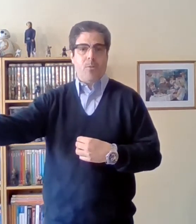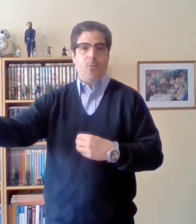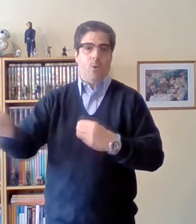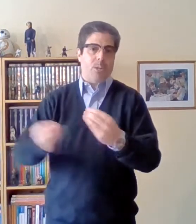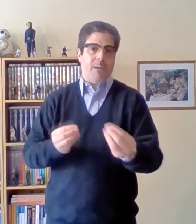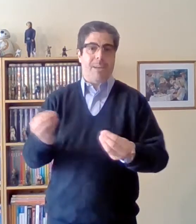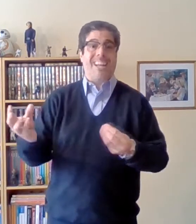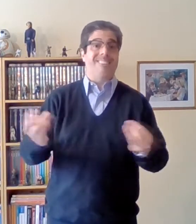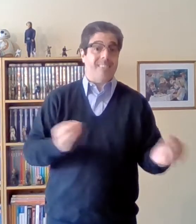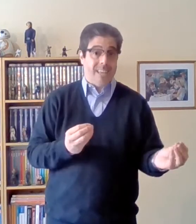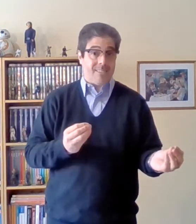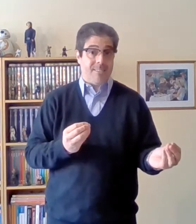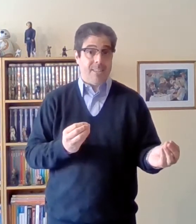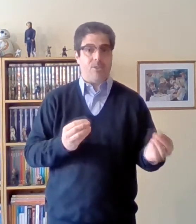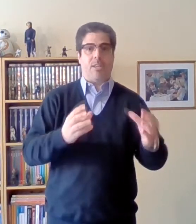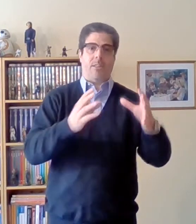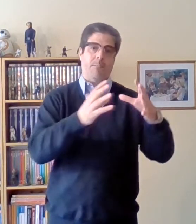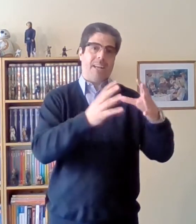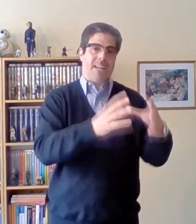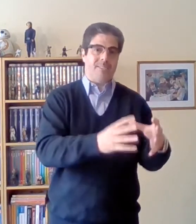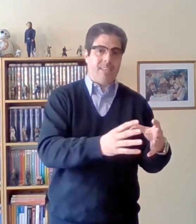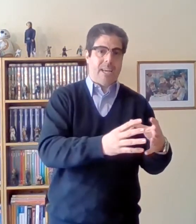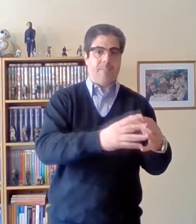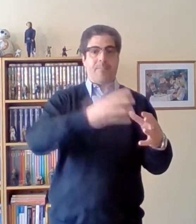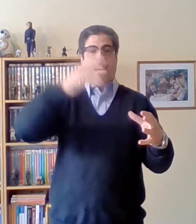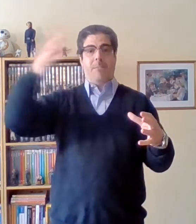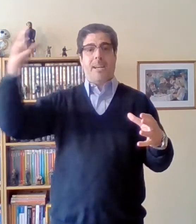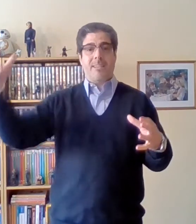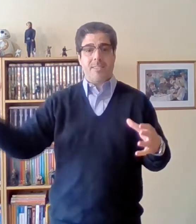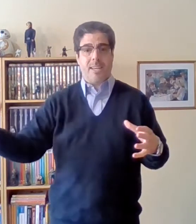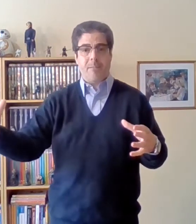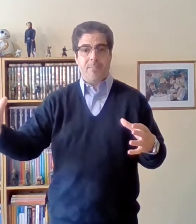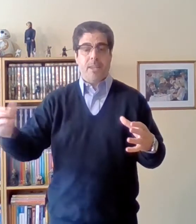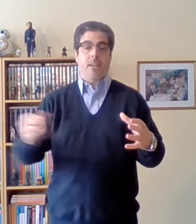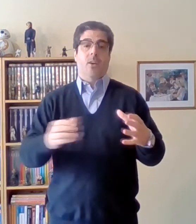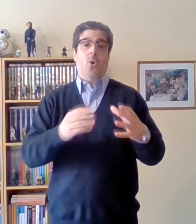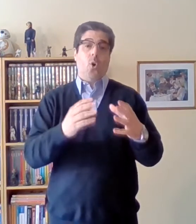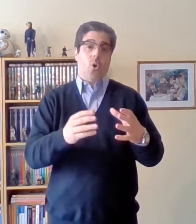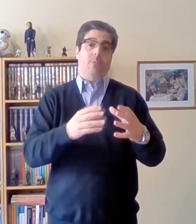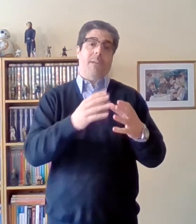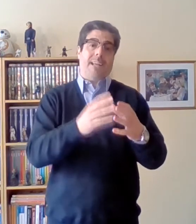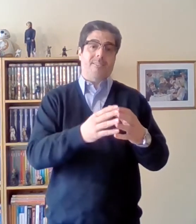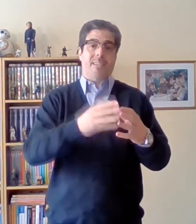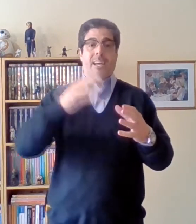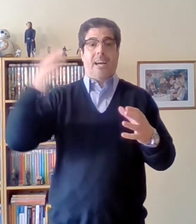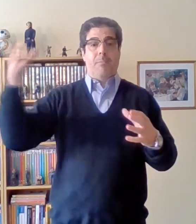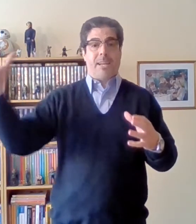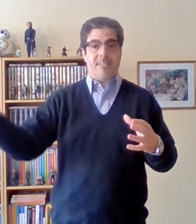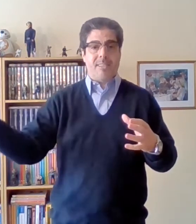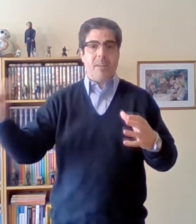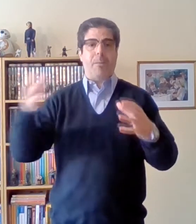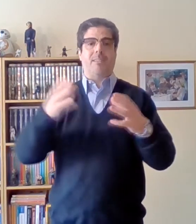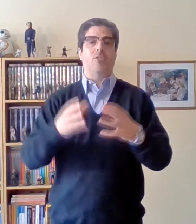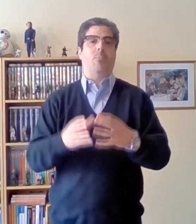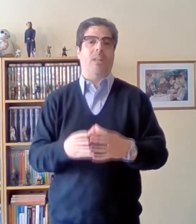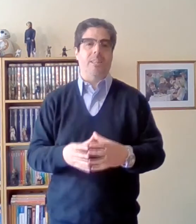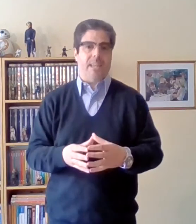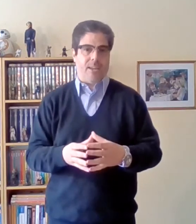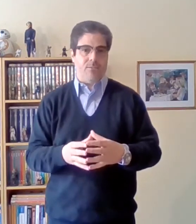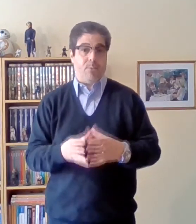otras mercancías entonces de mercancía a mercancía o mercancía a mercancía pasando por el dinero por